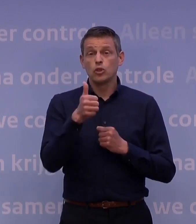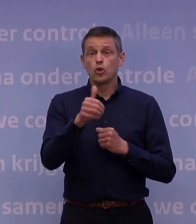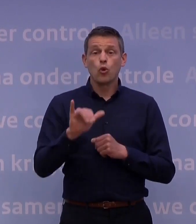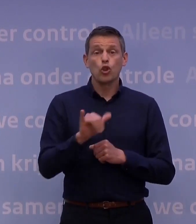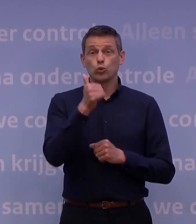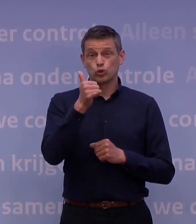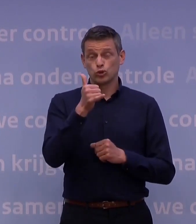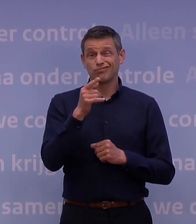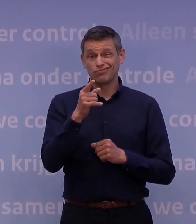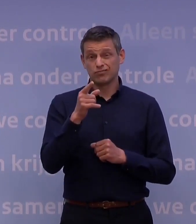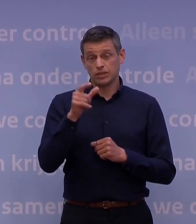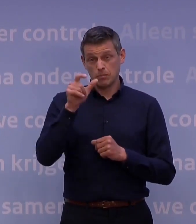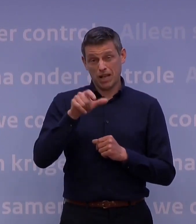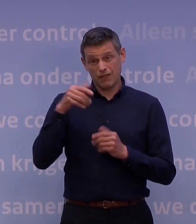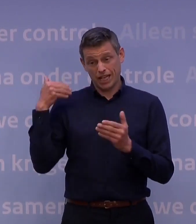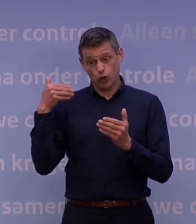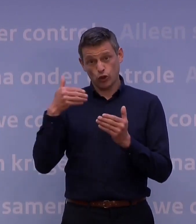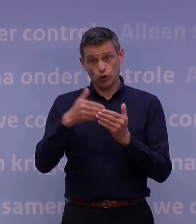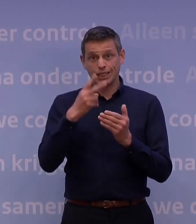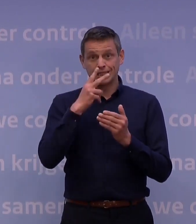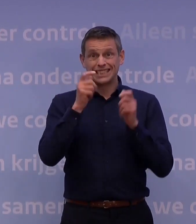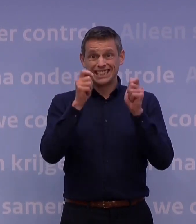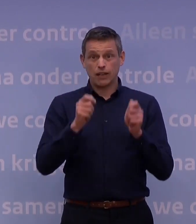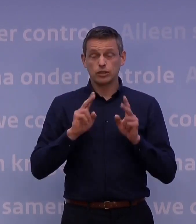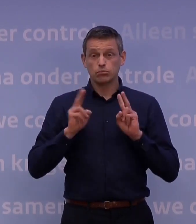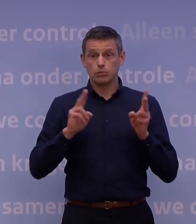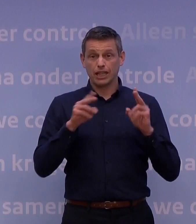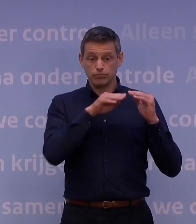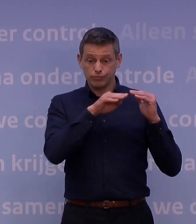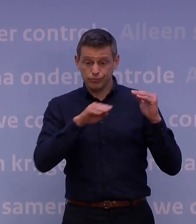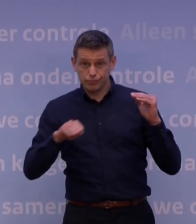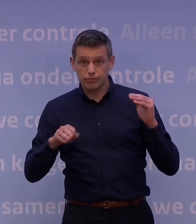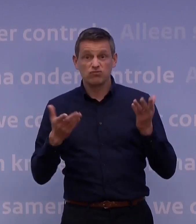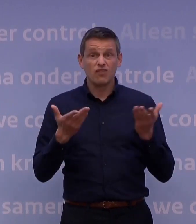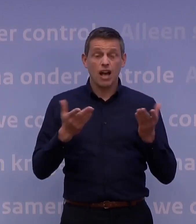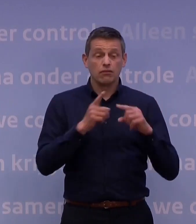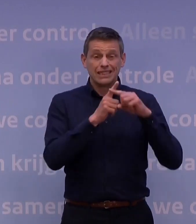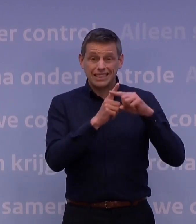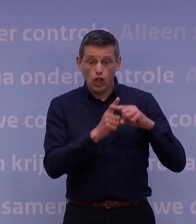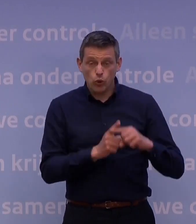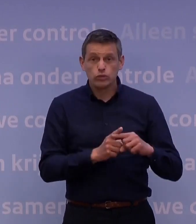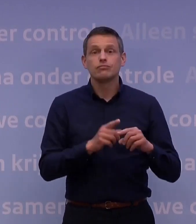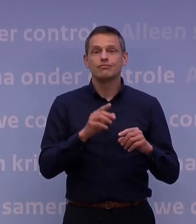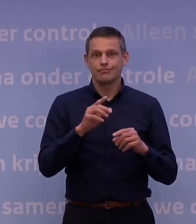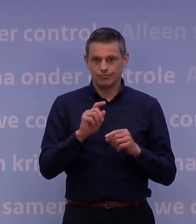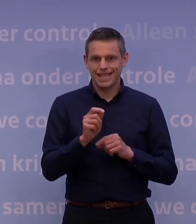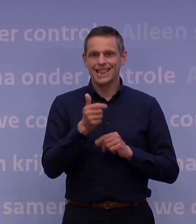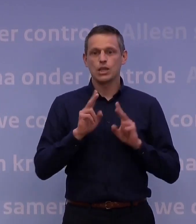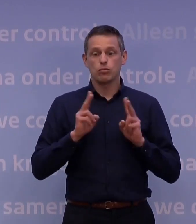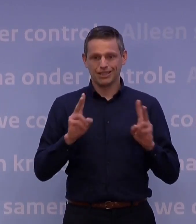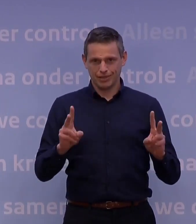een paar weken van rap dalende cijfers in de ziekenhuizen en in het aantal nieuwe besmettingen.